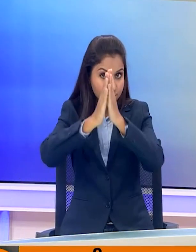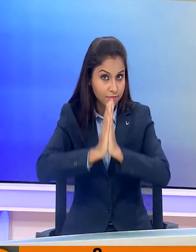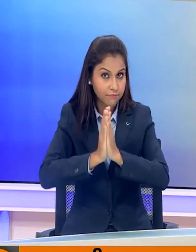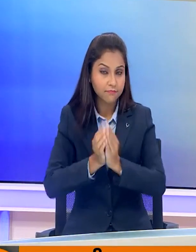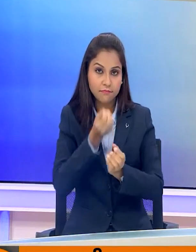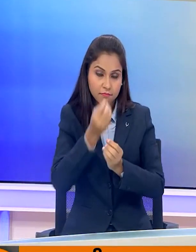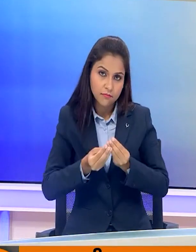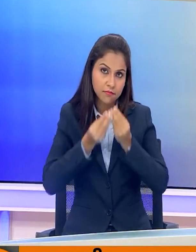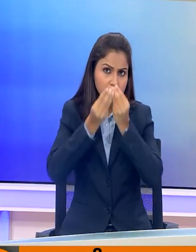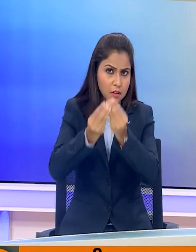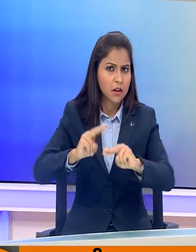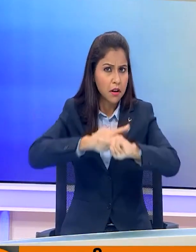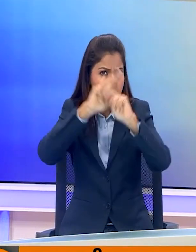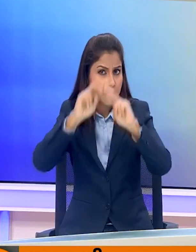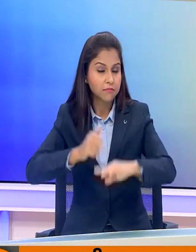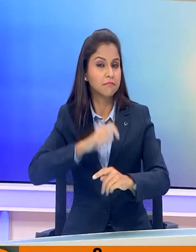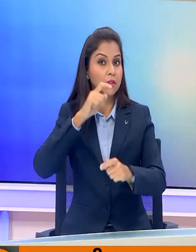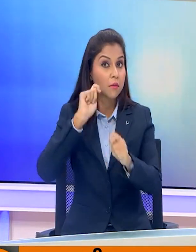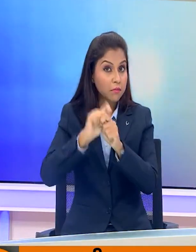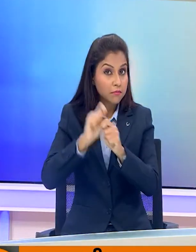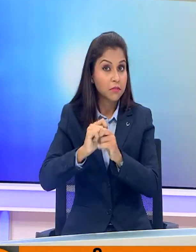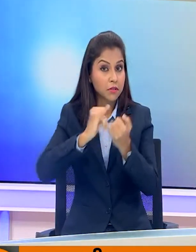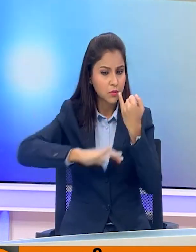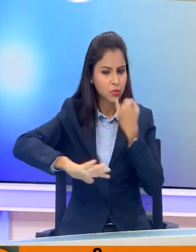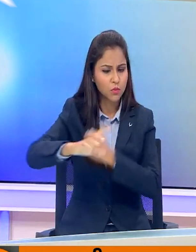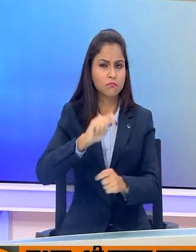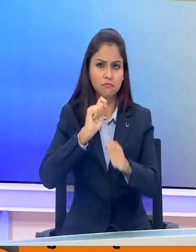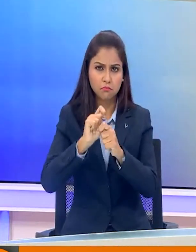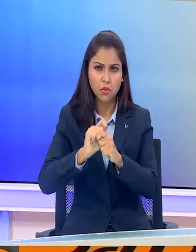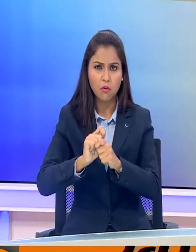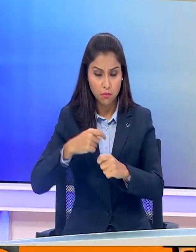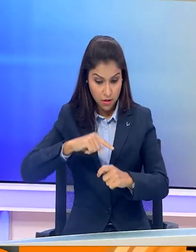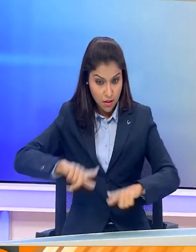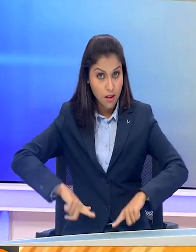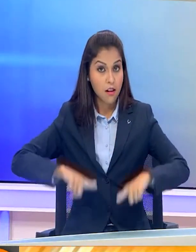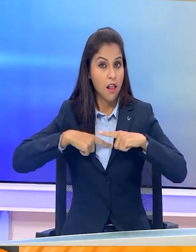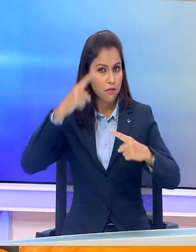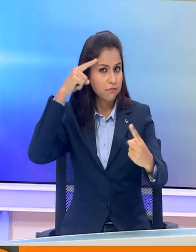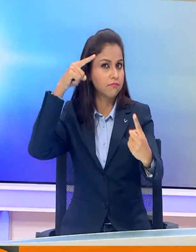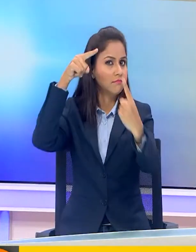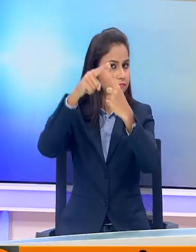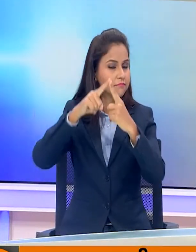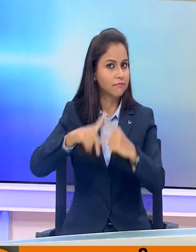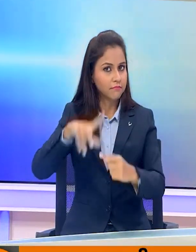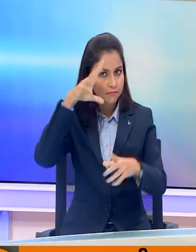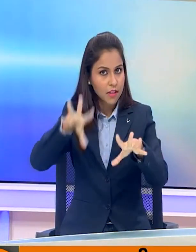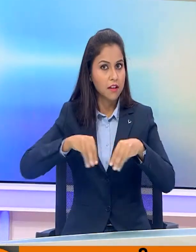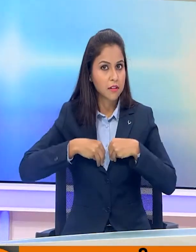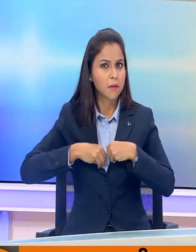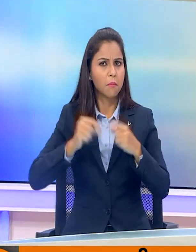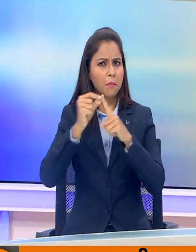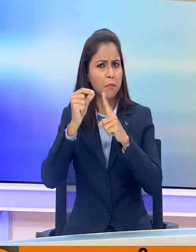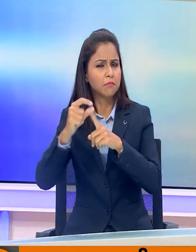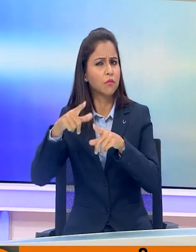राष्ट्र निर्मान और समाज सेवा को अपने जीवन का लक्षे मानने वाले पंडित दीन दयाल उपाध्याई का